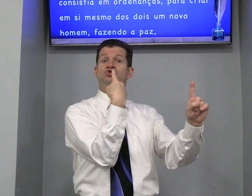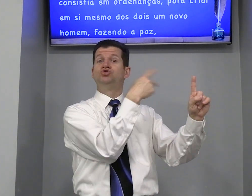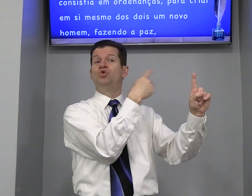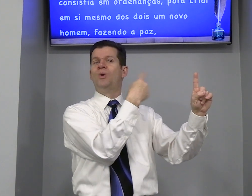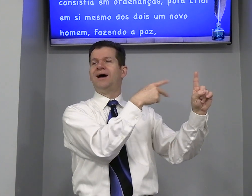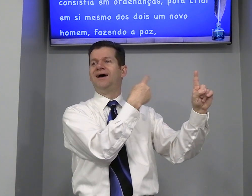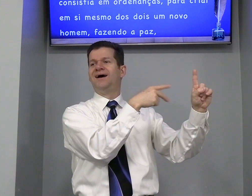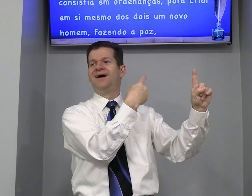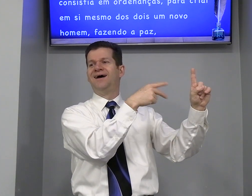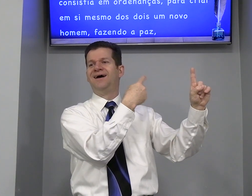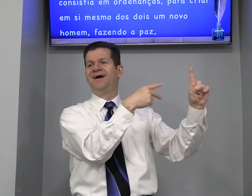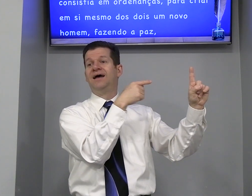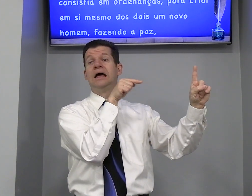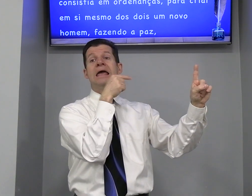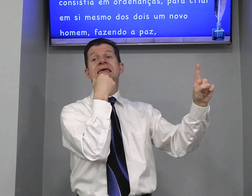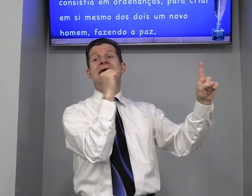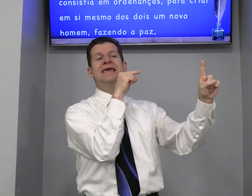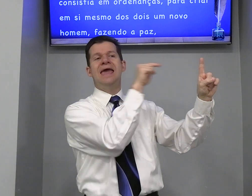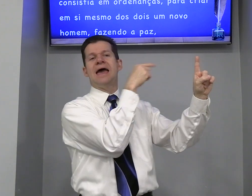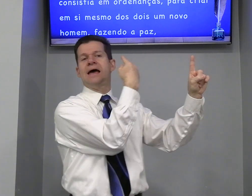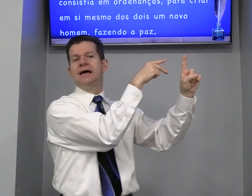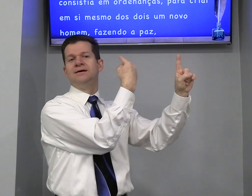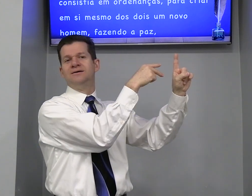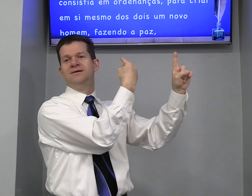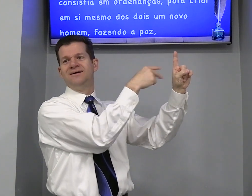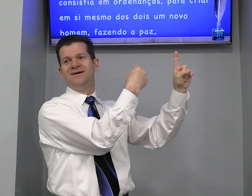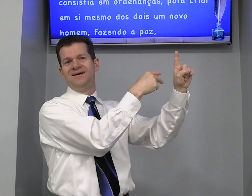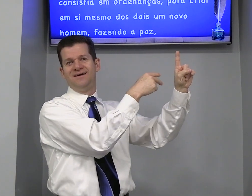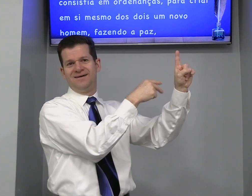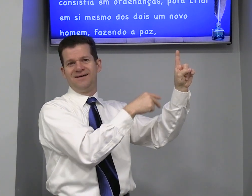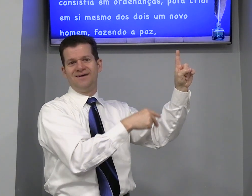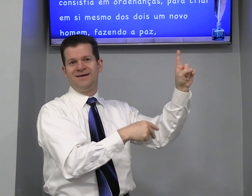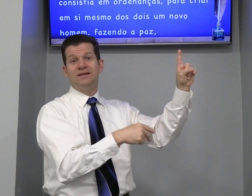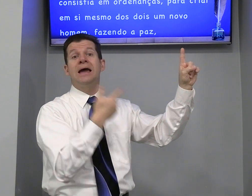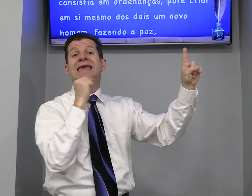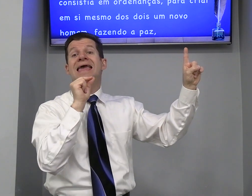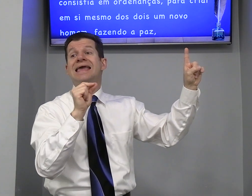Sua Quem que é? Então Quem?